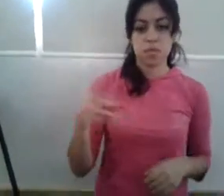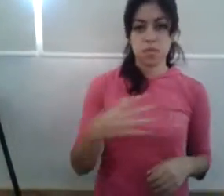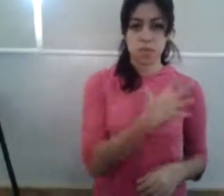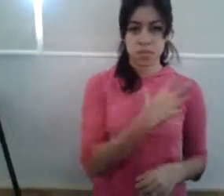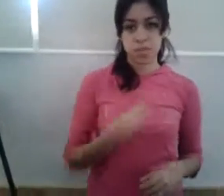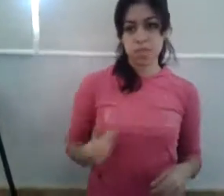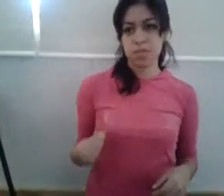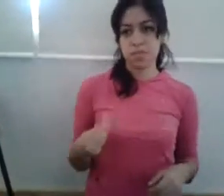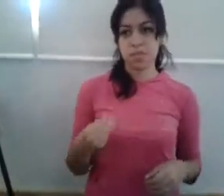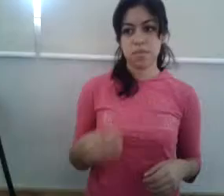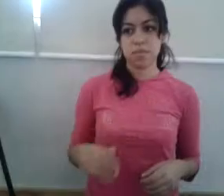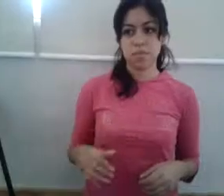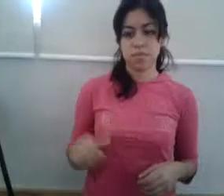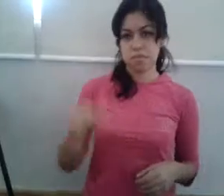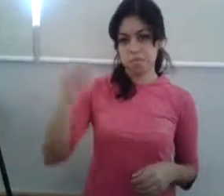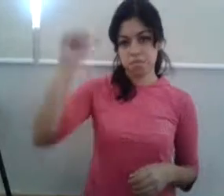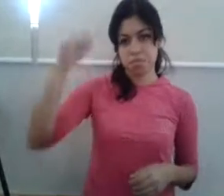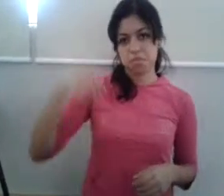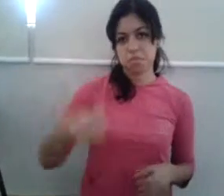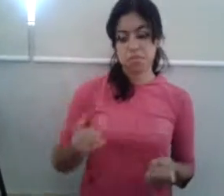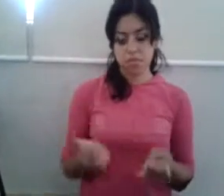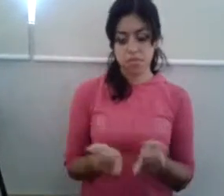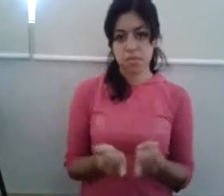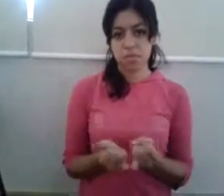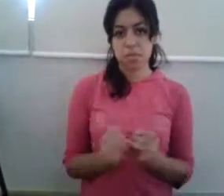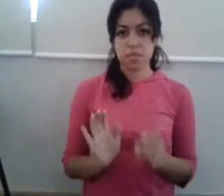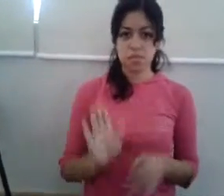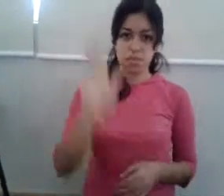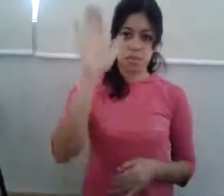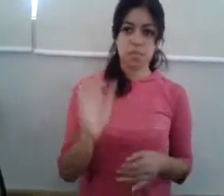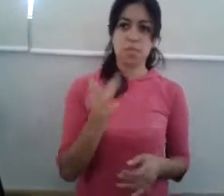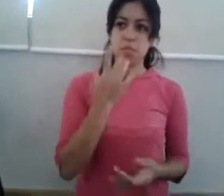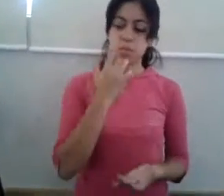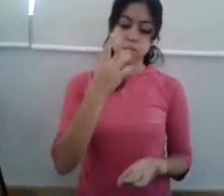igual parecer a sapo, en tierra esconder.